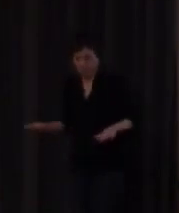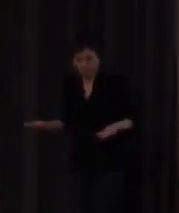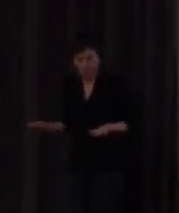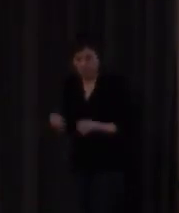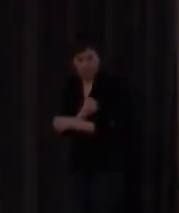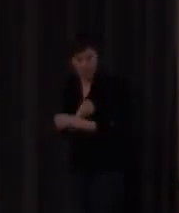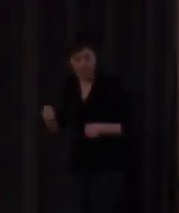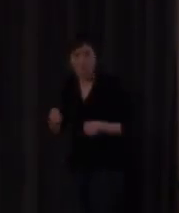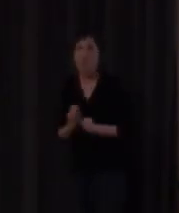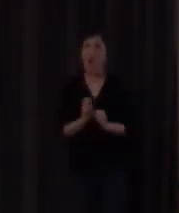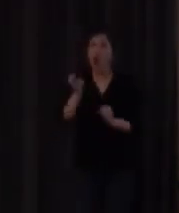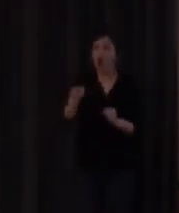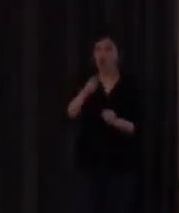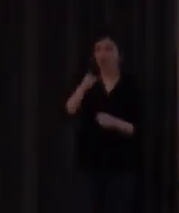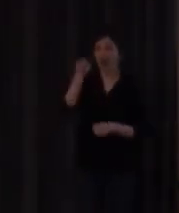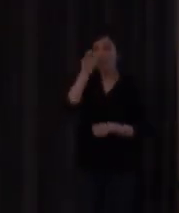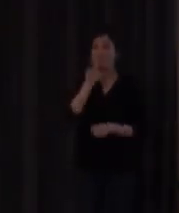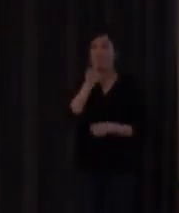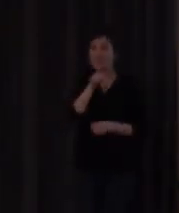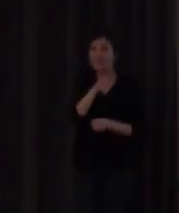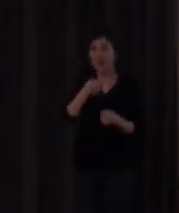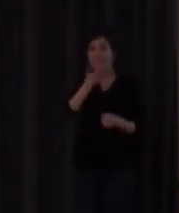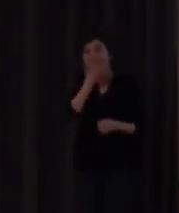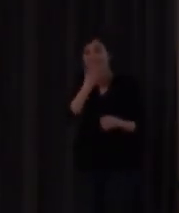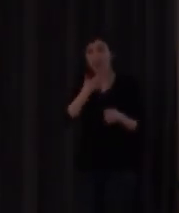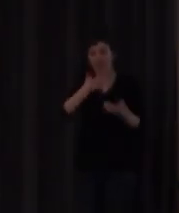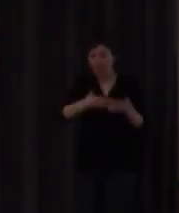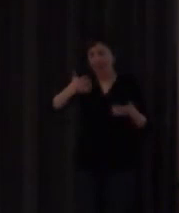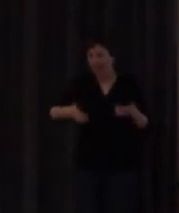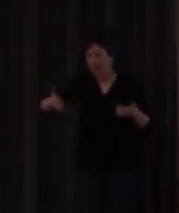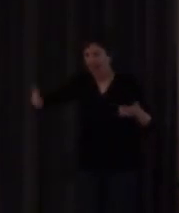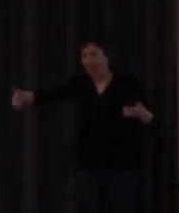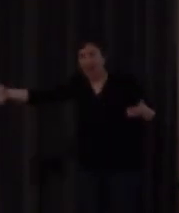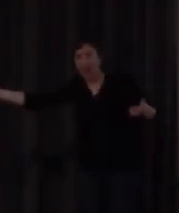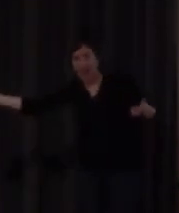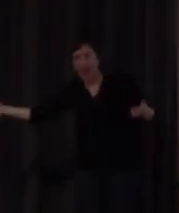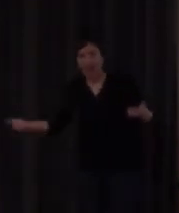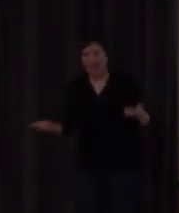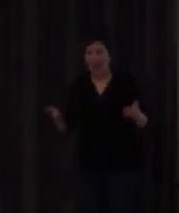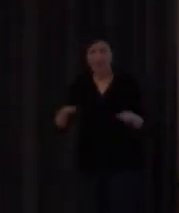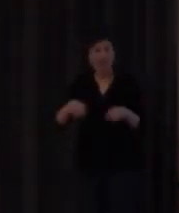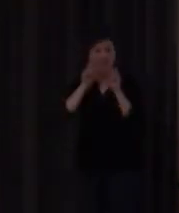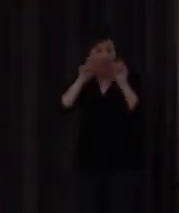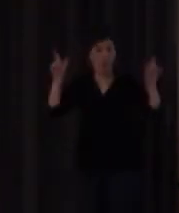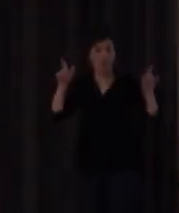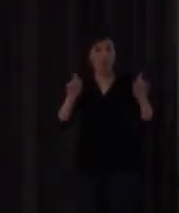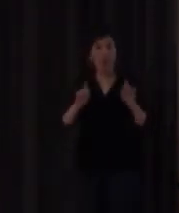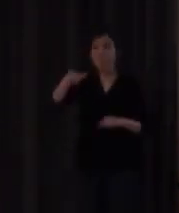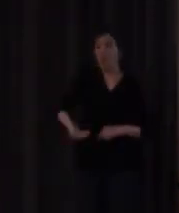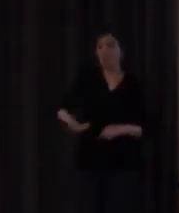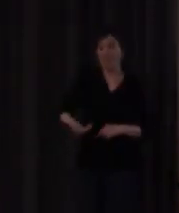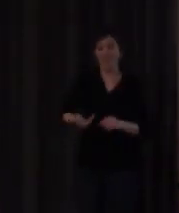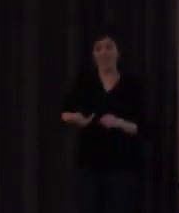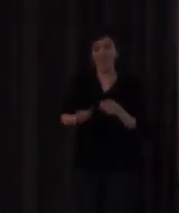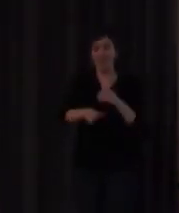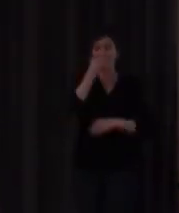y otros también que decían estos signos es que son larguísimos aunque al final se daban cuenta de que bueno si lo realmente importante aparece al principio y soy